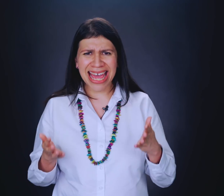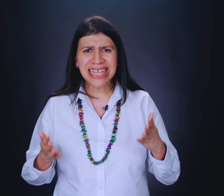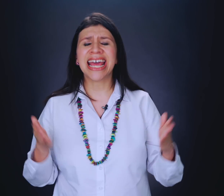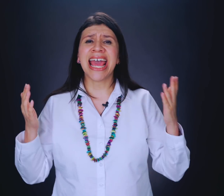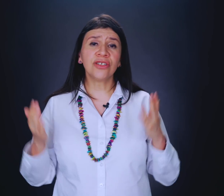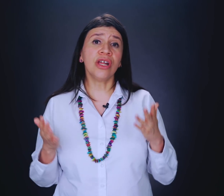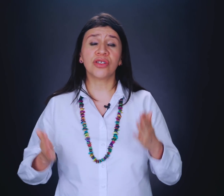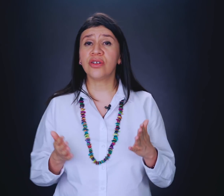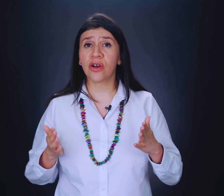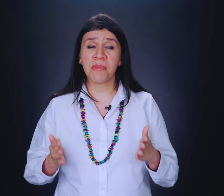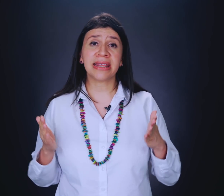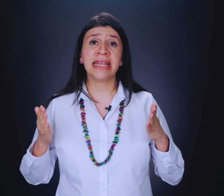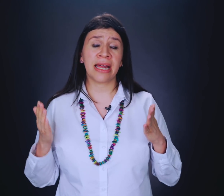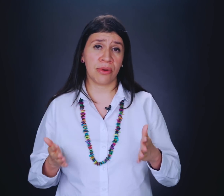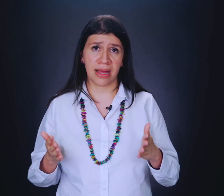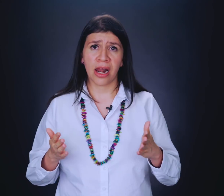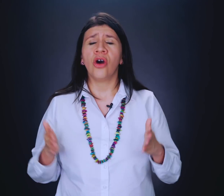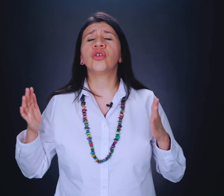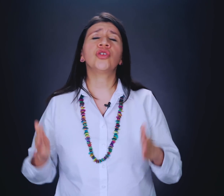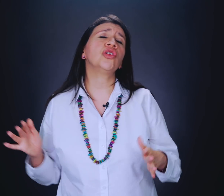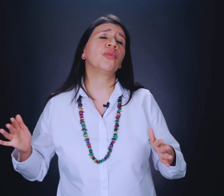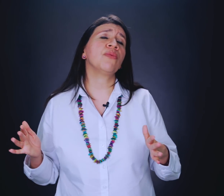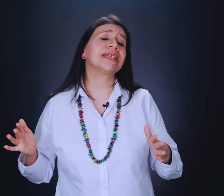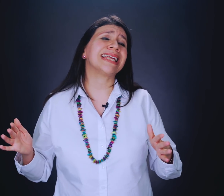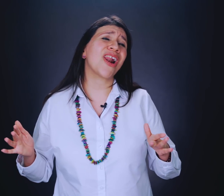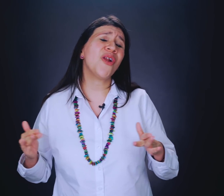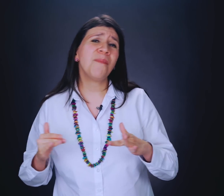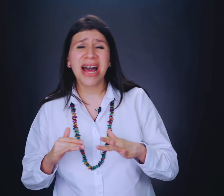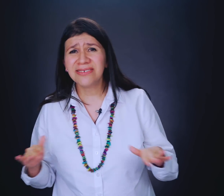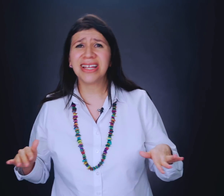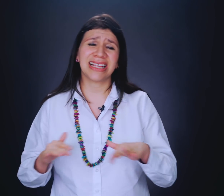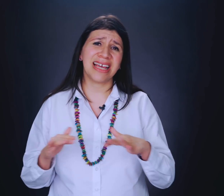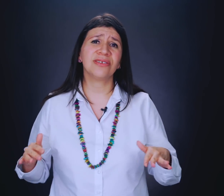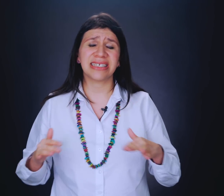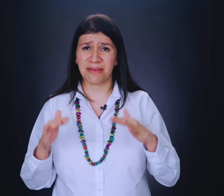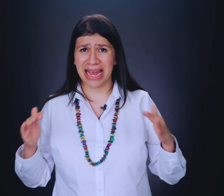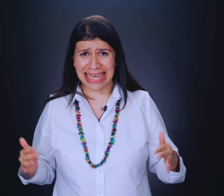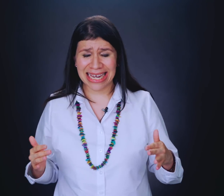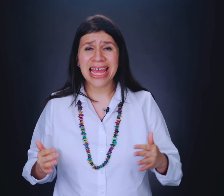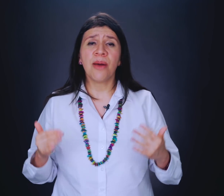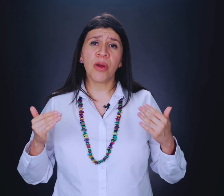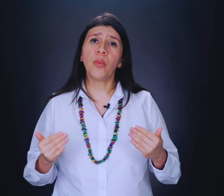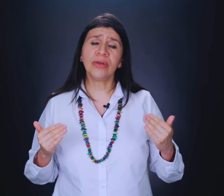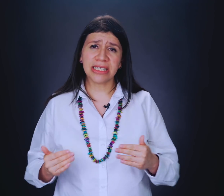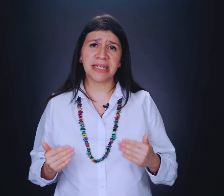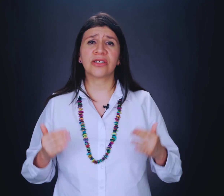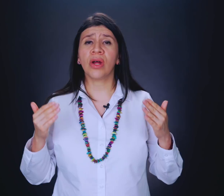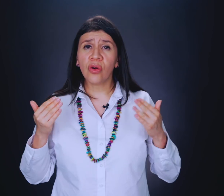ahí es donde los celos se convierten en algo irreal. Nosotros los podemos hacer lo más fantaseados que se imaginen, pero muchas veces cuando